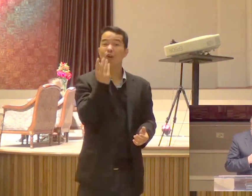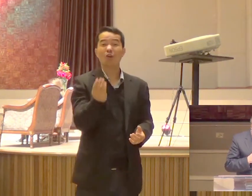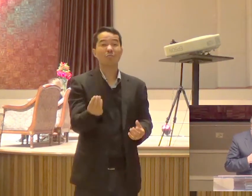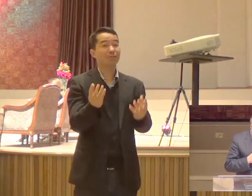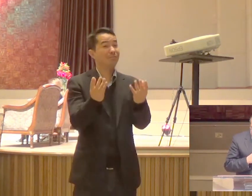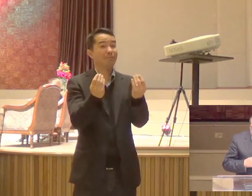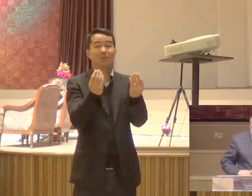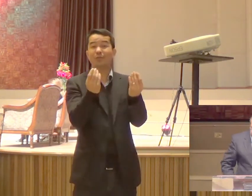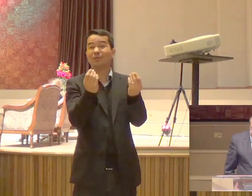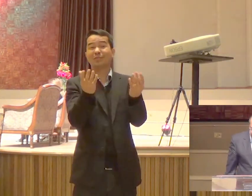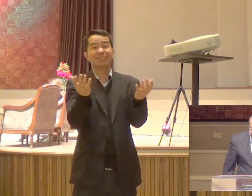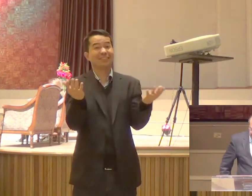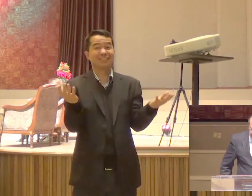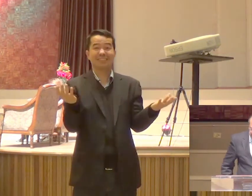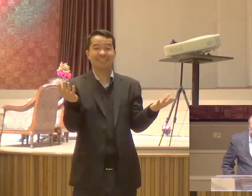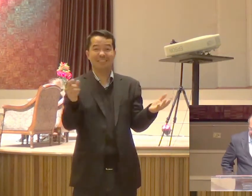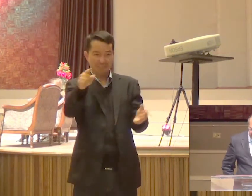Não, não posso essas coisas